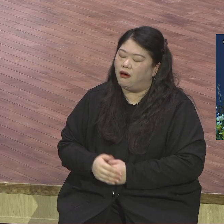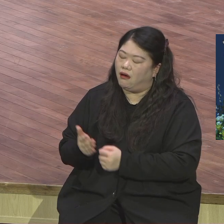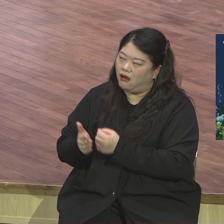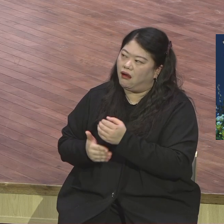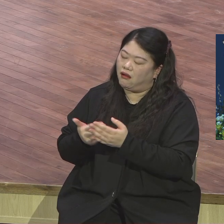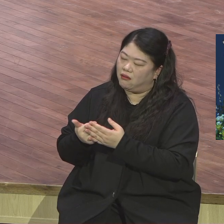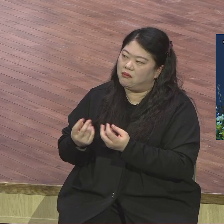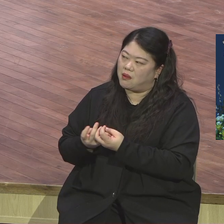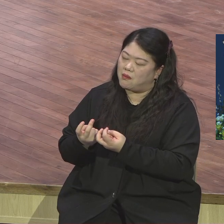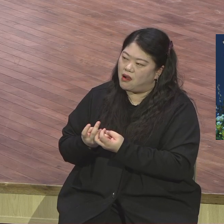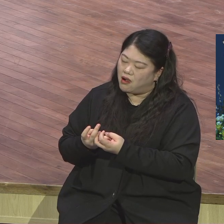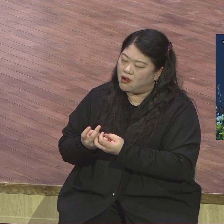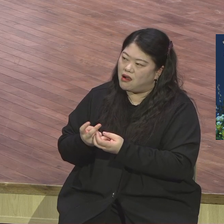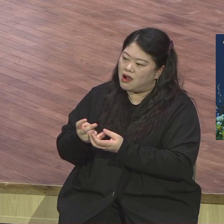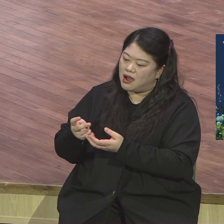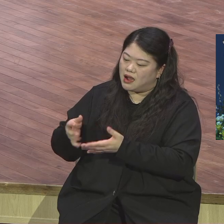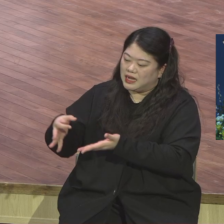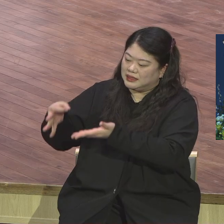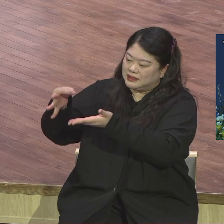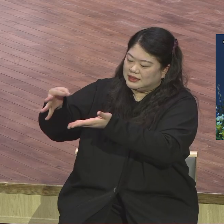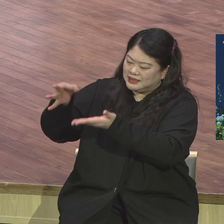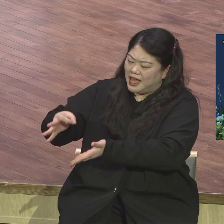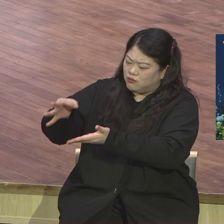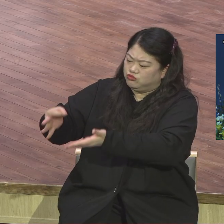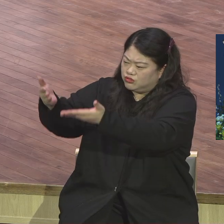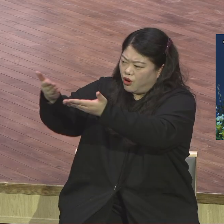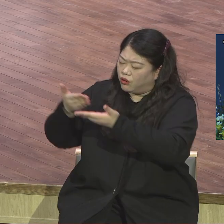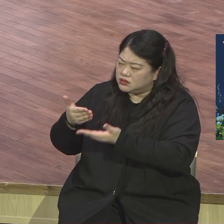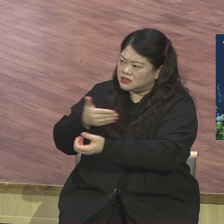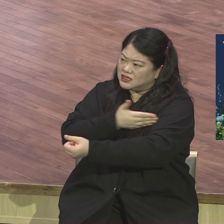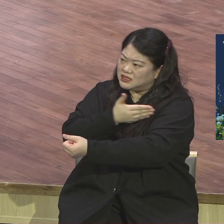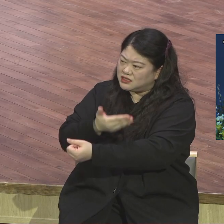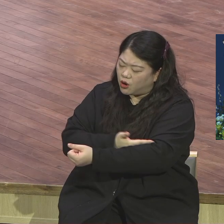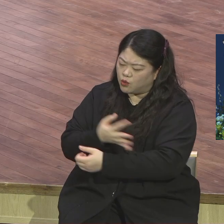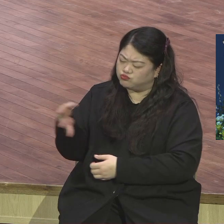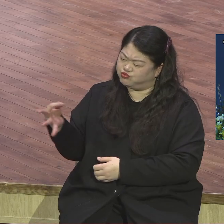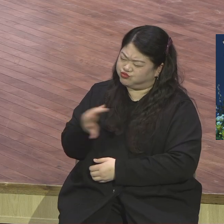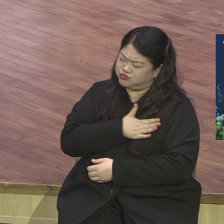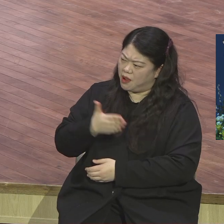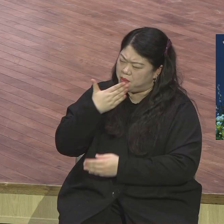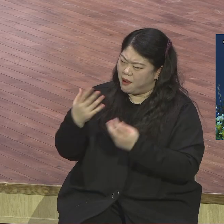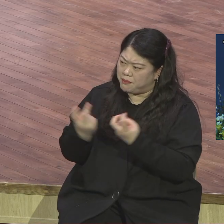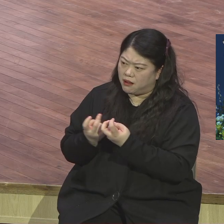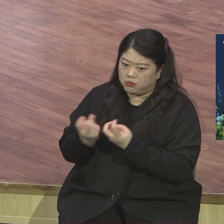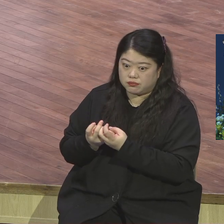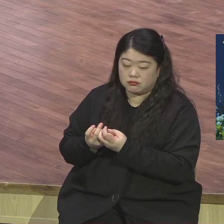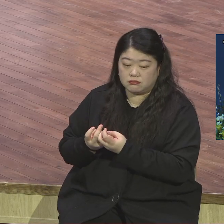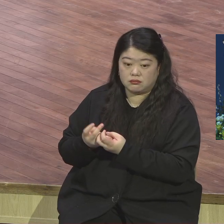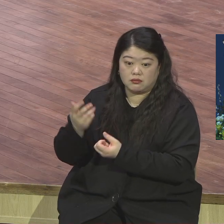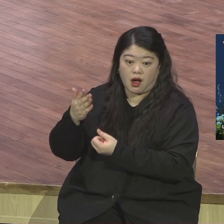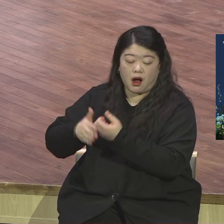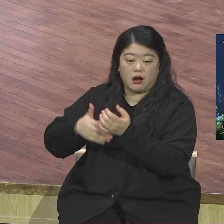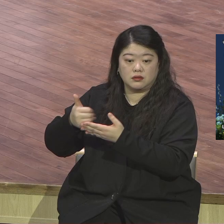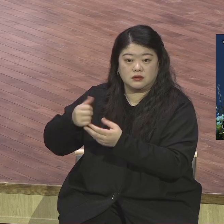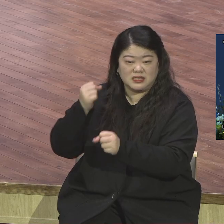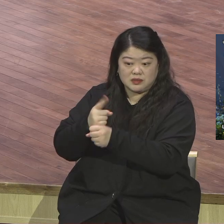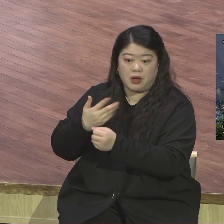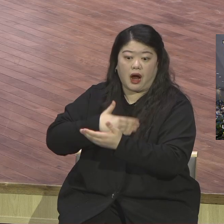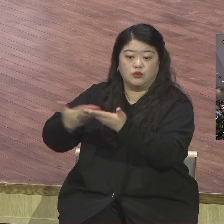재물 얻을 능력 부자될 수 있는 능력 주셨다 했다니까요 너 하나님 여호와를 기억하라